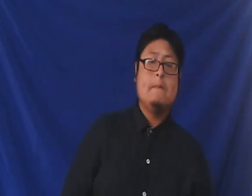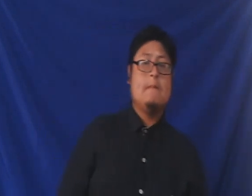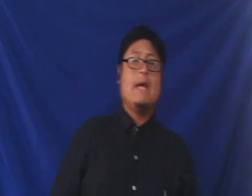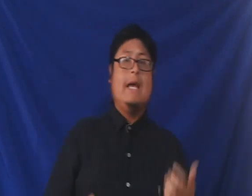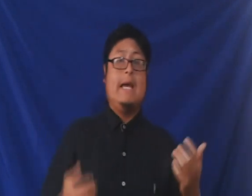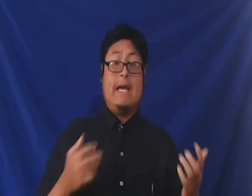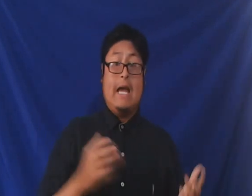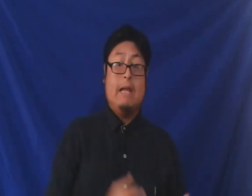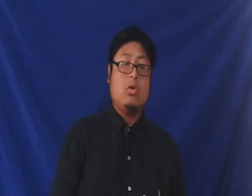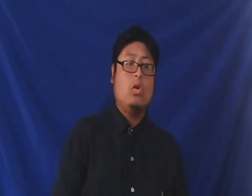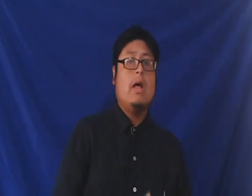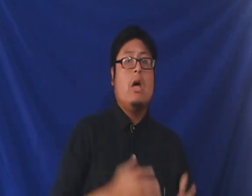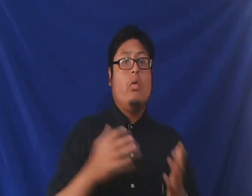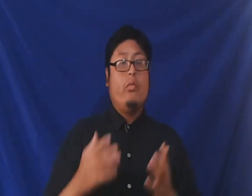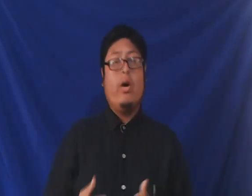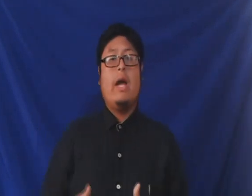que Nimrod fue